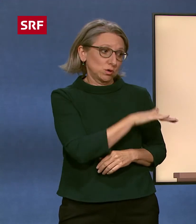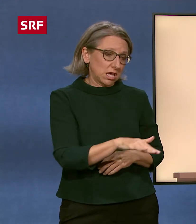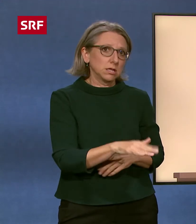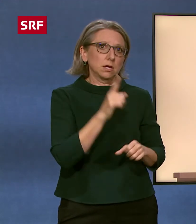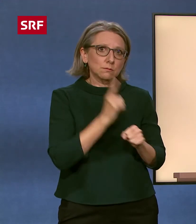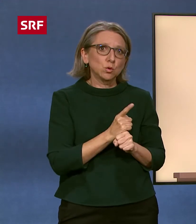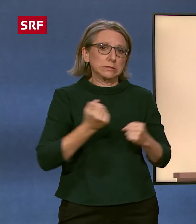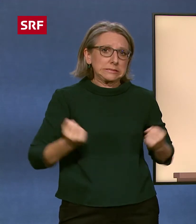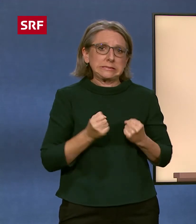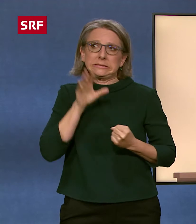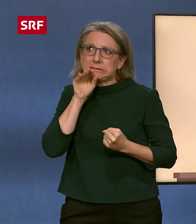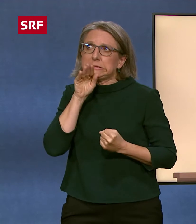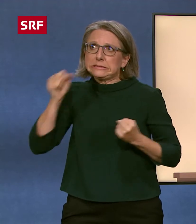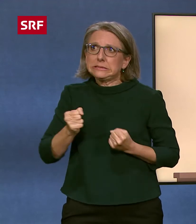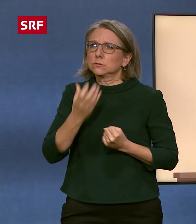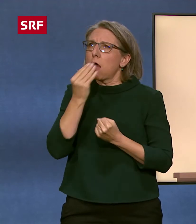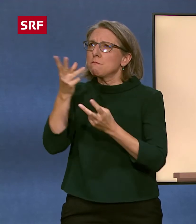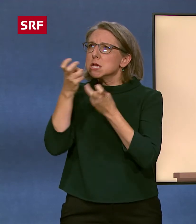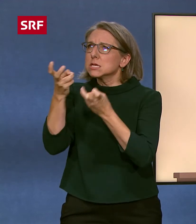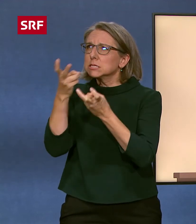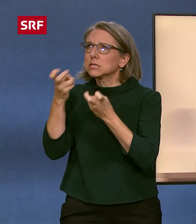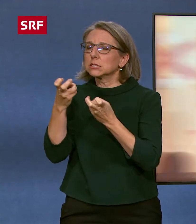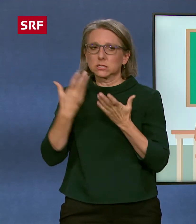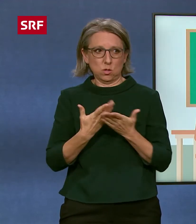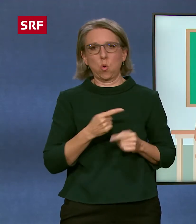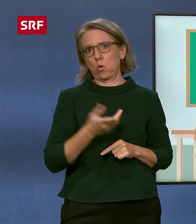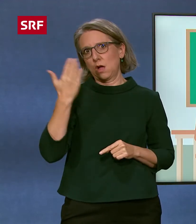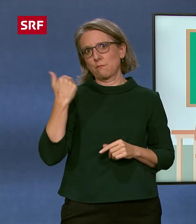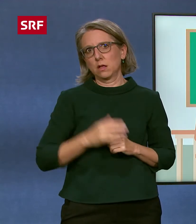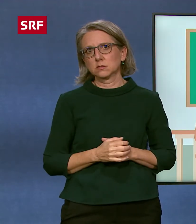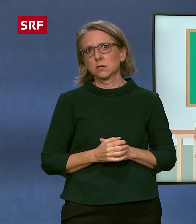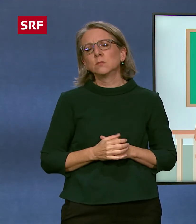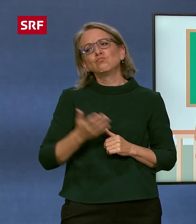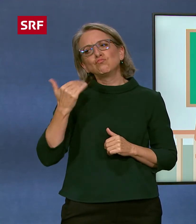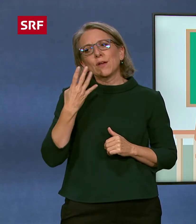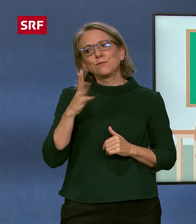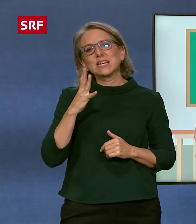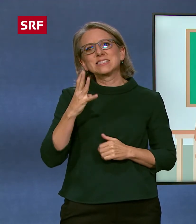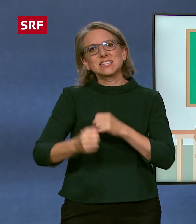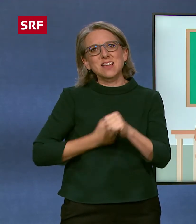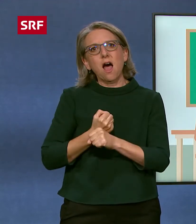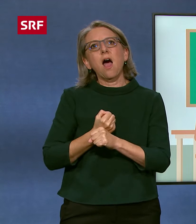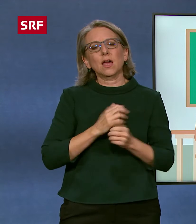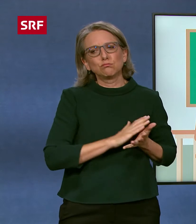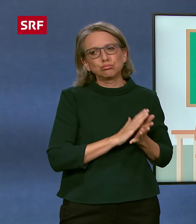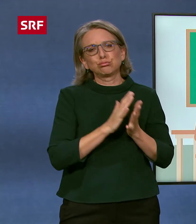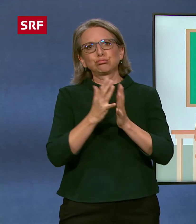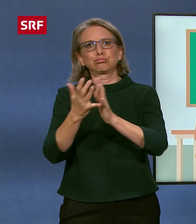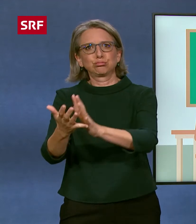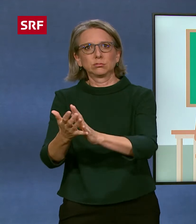sprechen und von den Lippen ablesen lernen. Erst vor rund 40 Jahren begann sich dies wieder zu ändern und heute ist es für viele